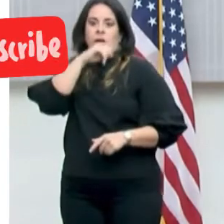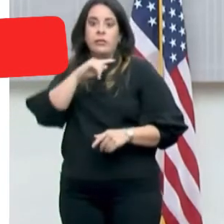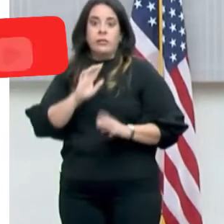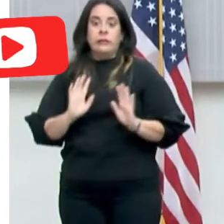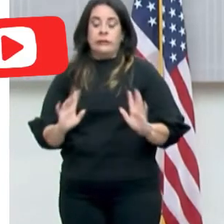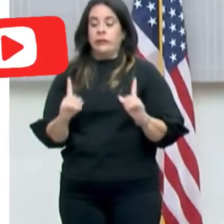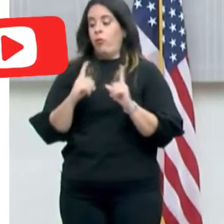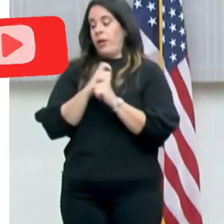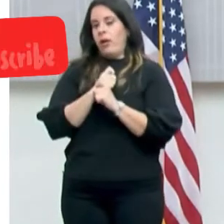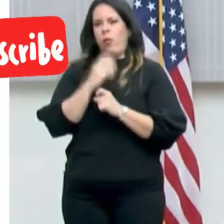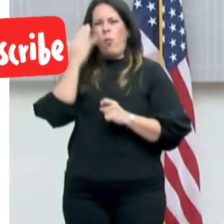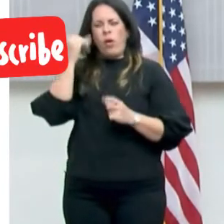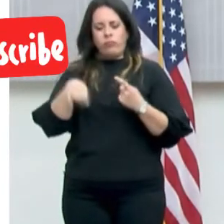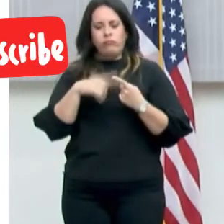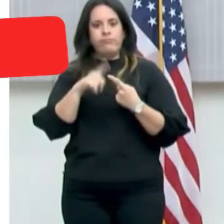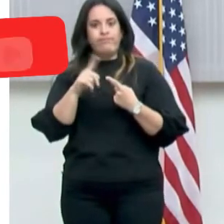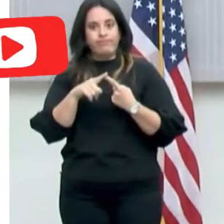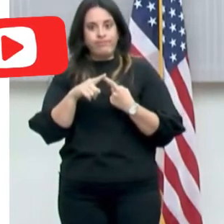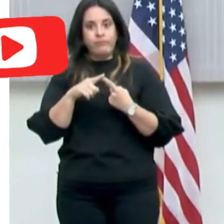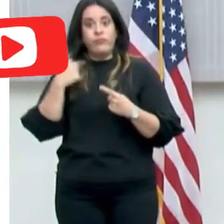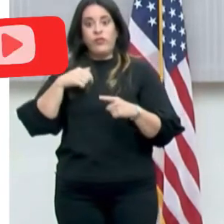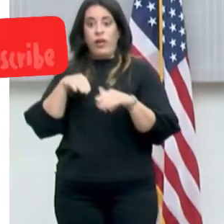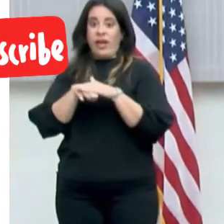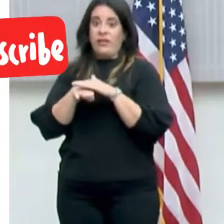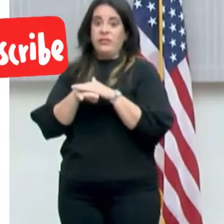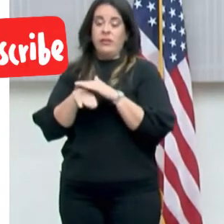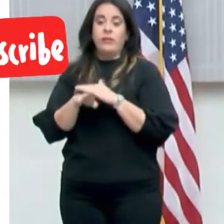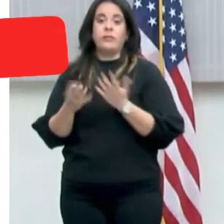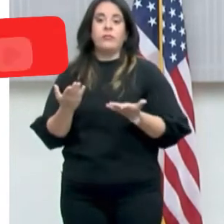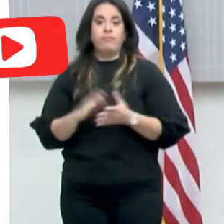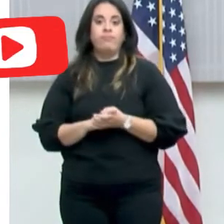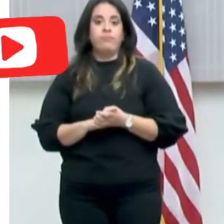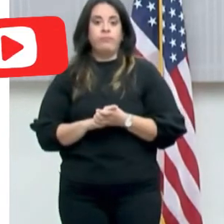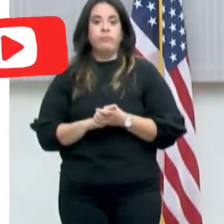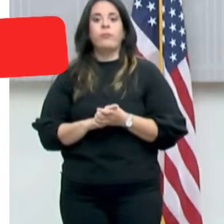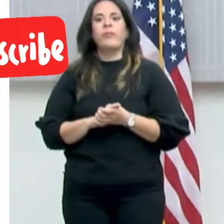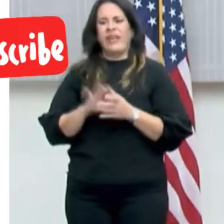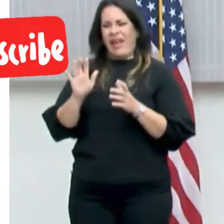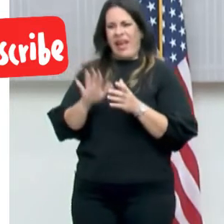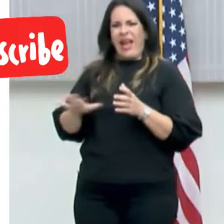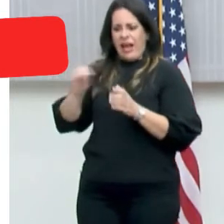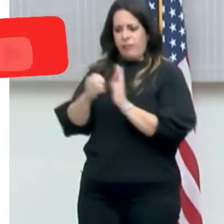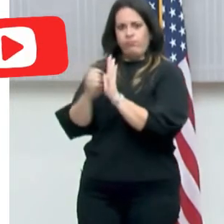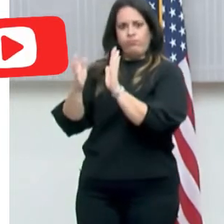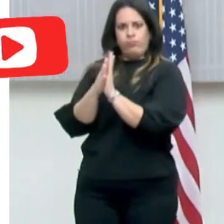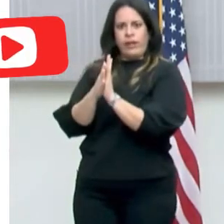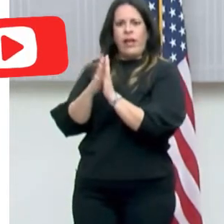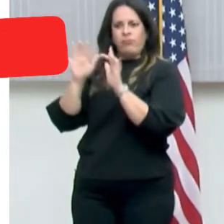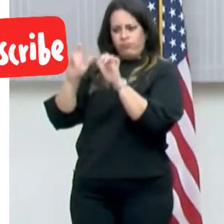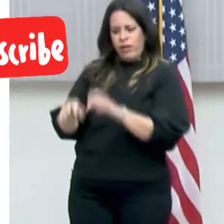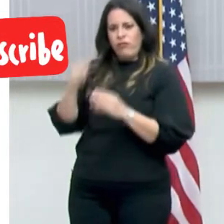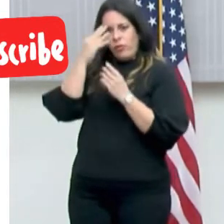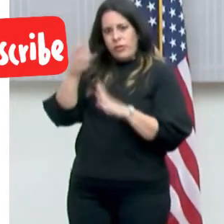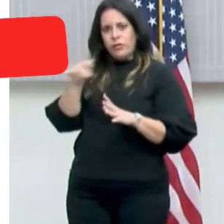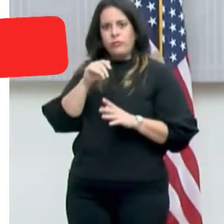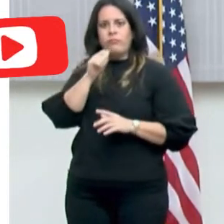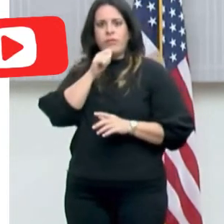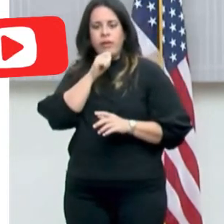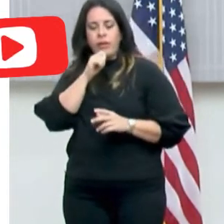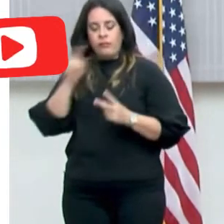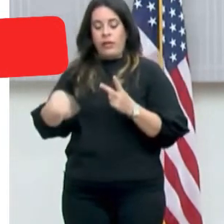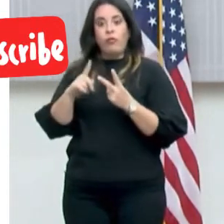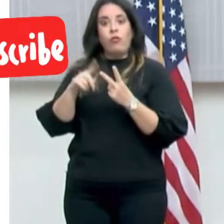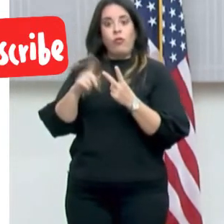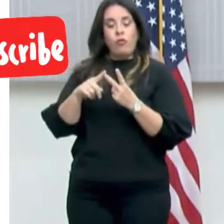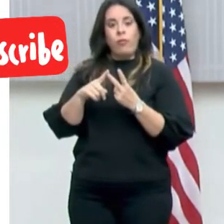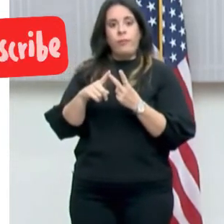sumamente complicado. Número uno, porque nosotros tenemos acceso, obviamente, al PRACE, que es donde está la data de la vacunación. Número dos, por eso es que se